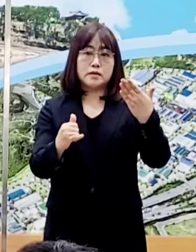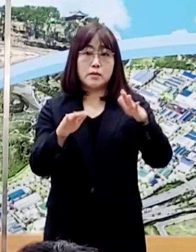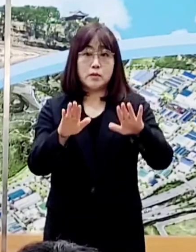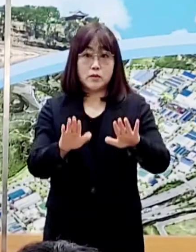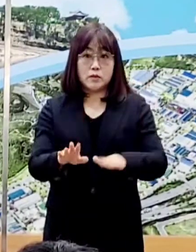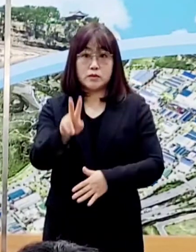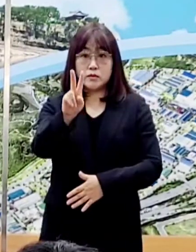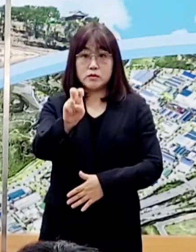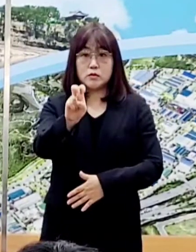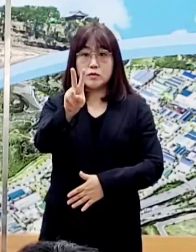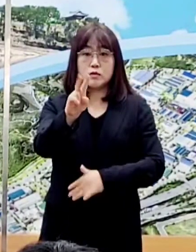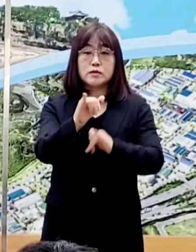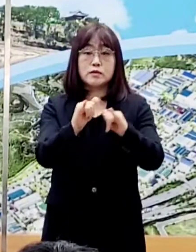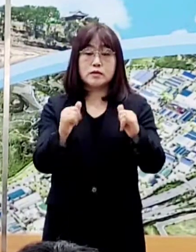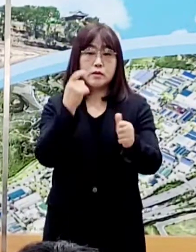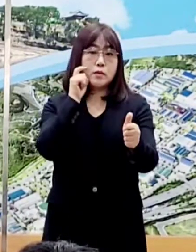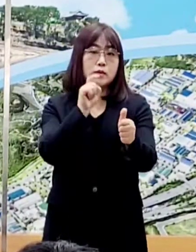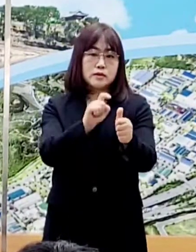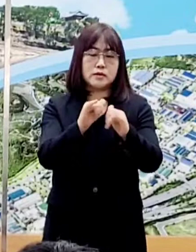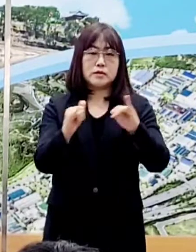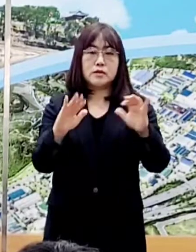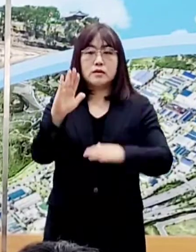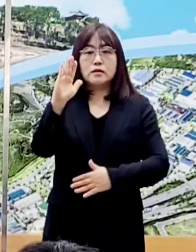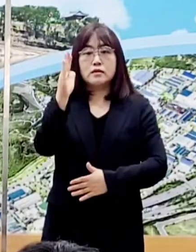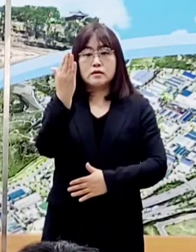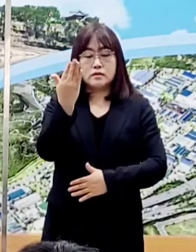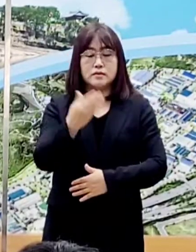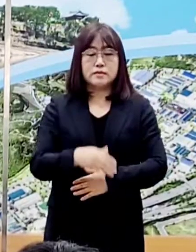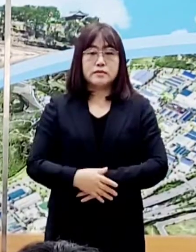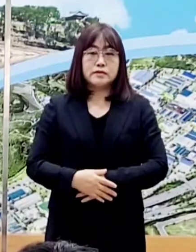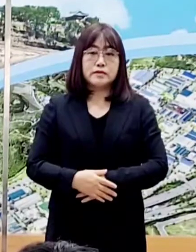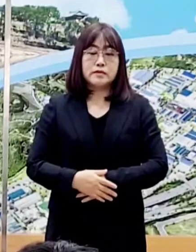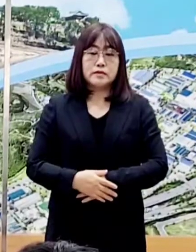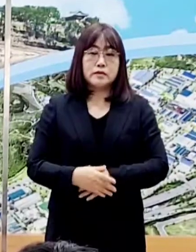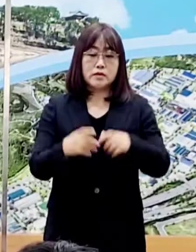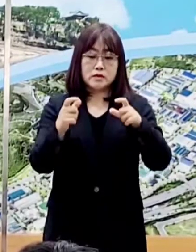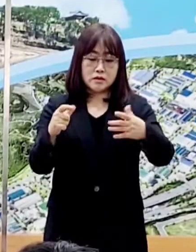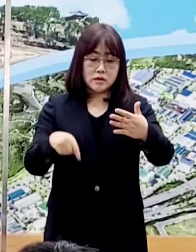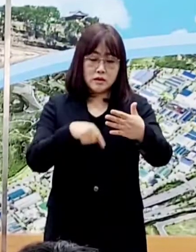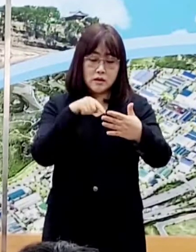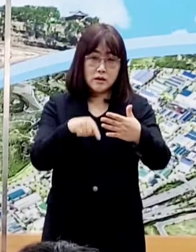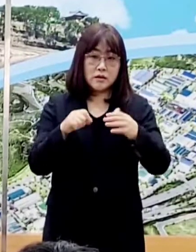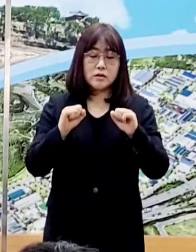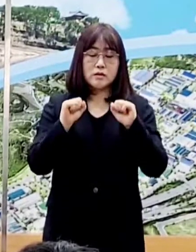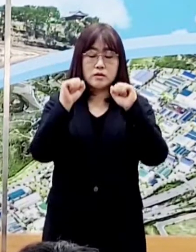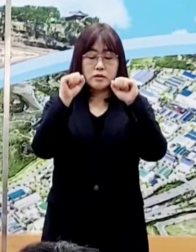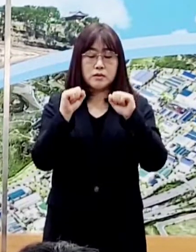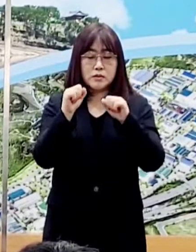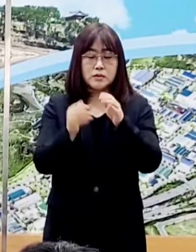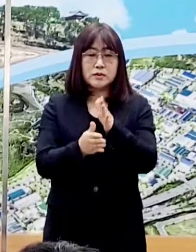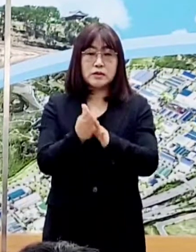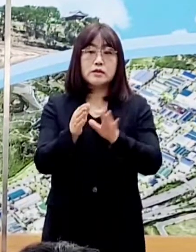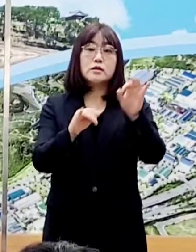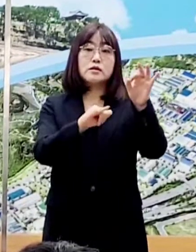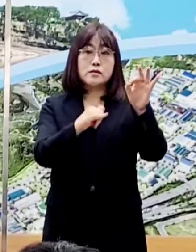오늘 22명의 확진자가 발생하였습니다. 관내 실내체육시설 관련 10명,